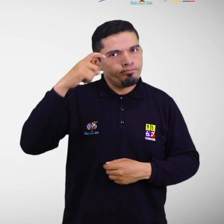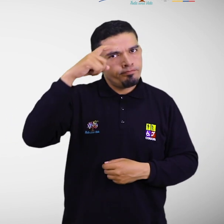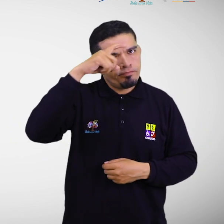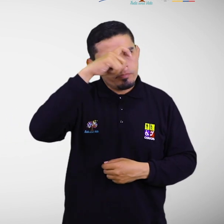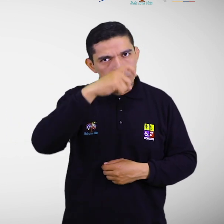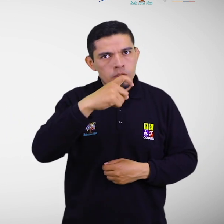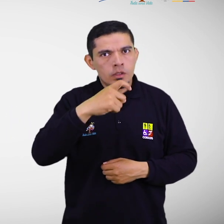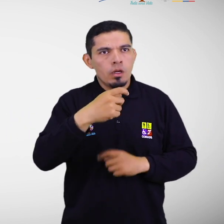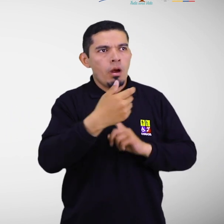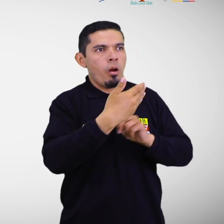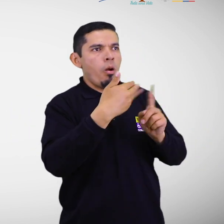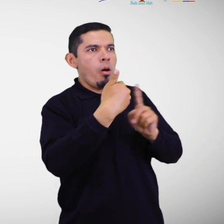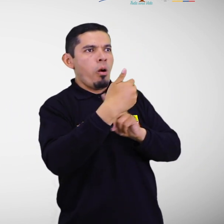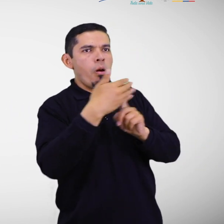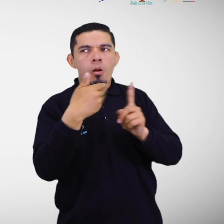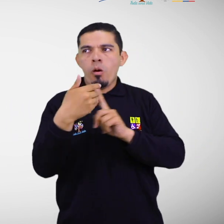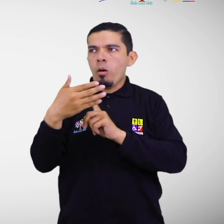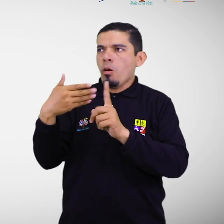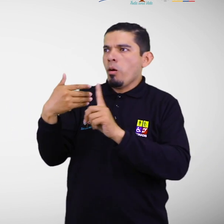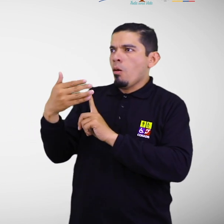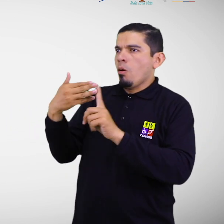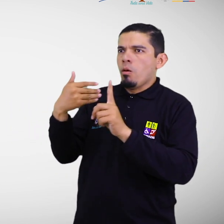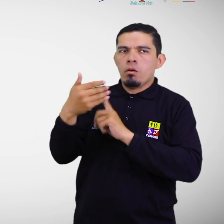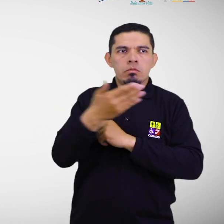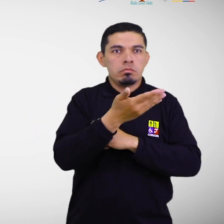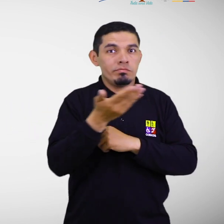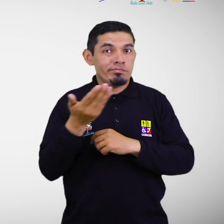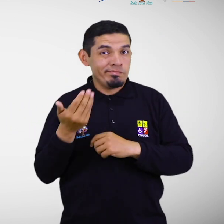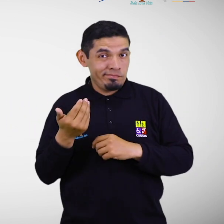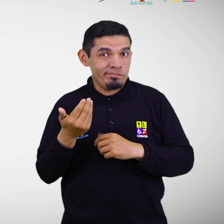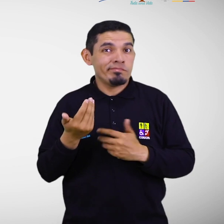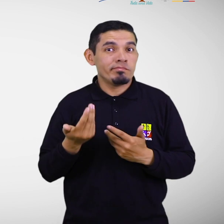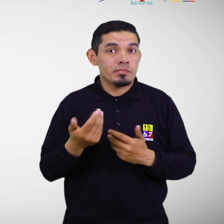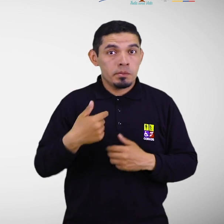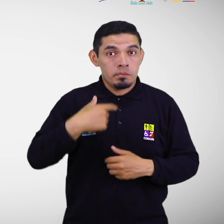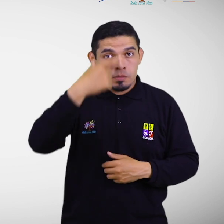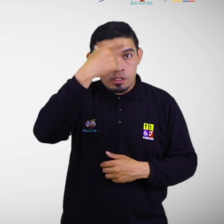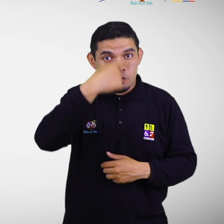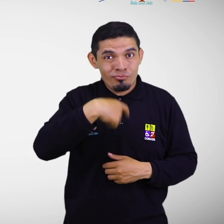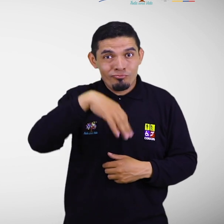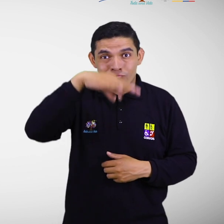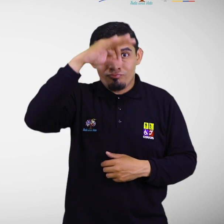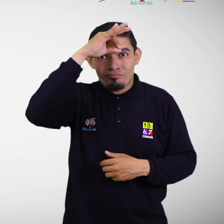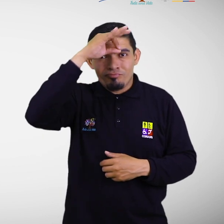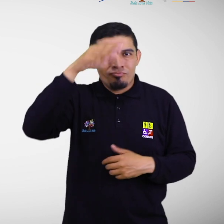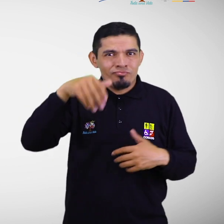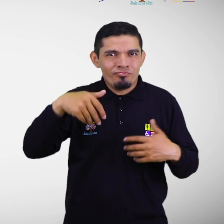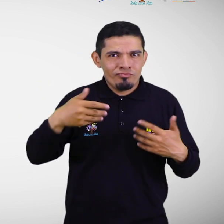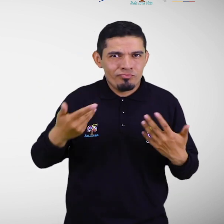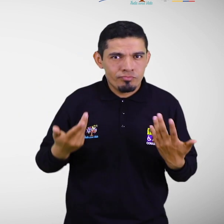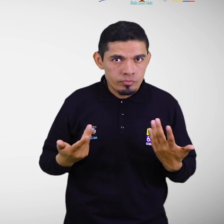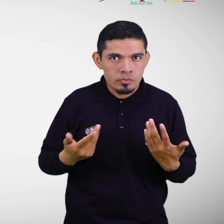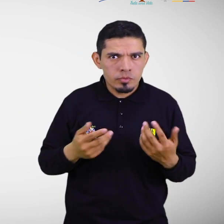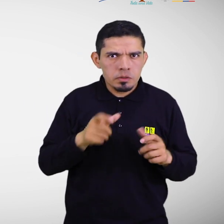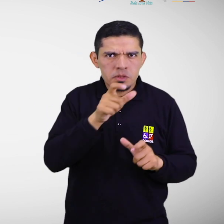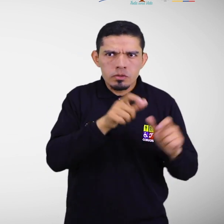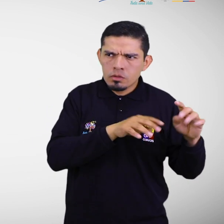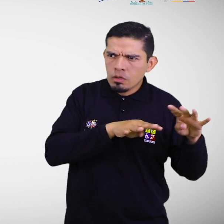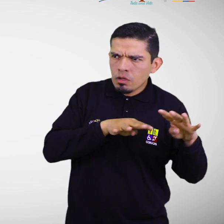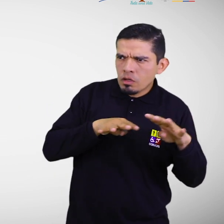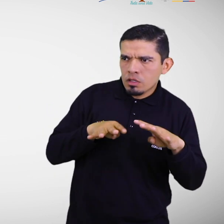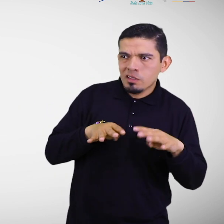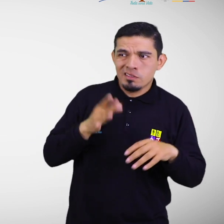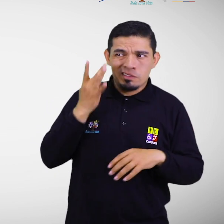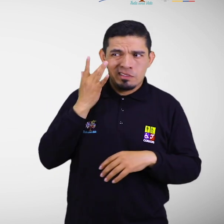fácilmente influenciables por el medio. Debido al desconocimiento sobre su condición, se tiende a la generación de